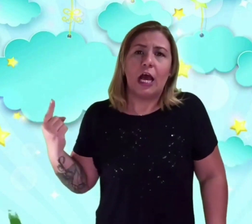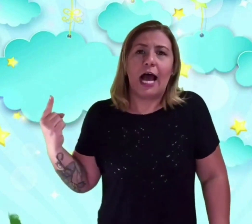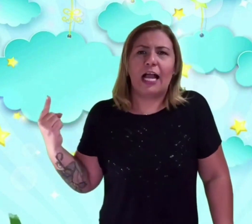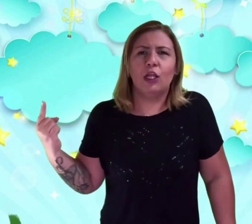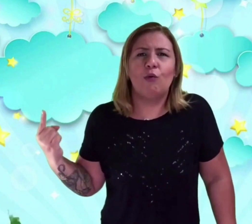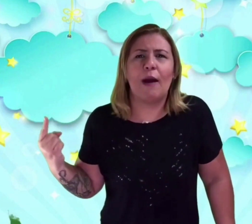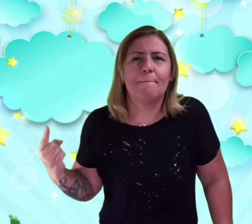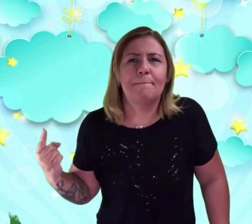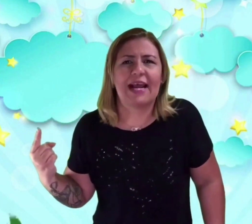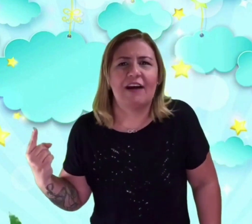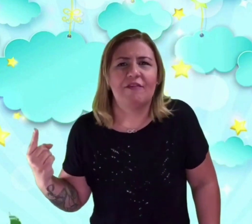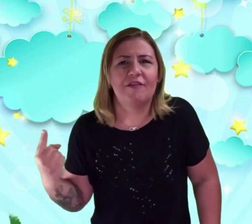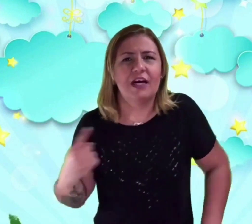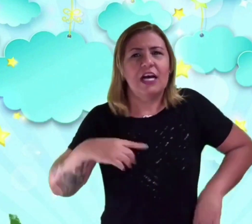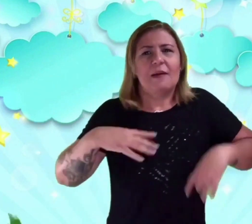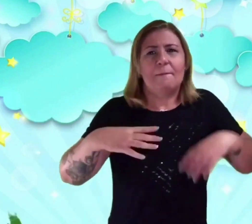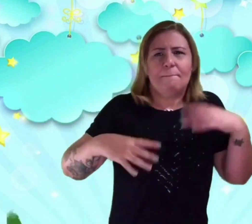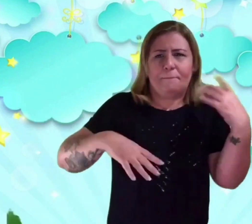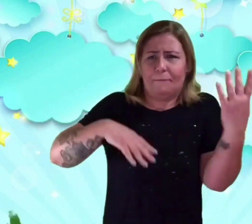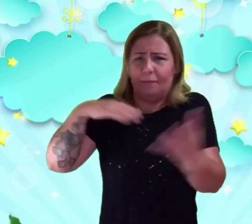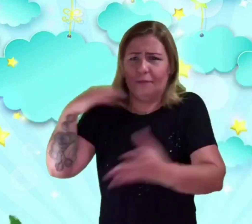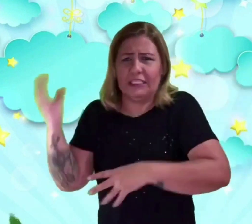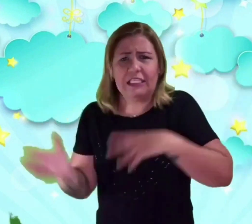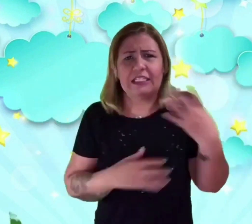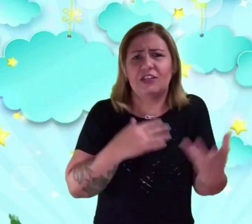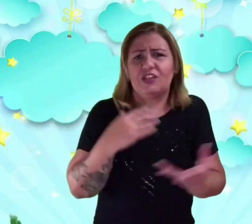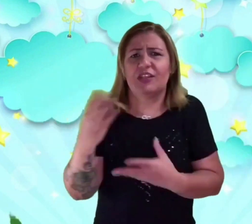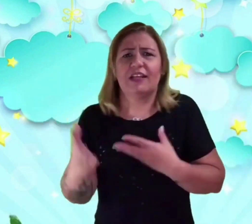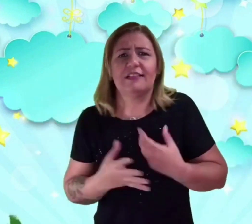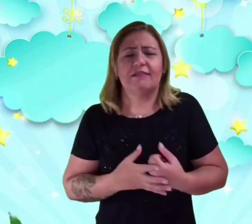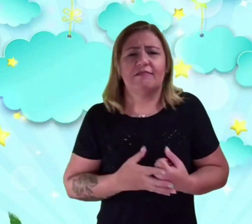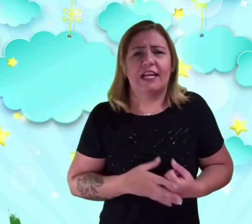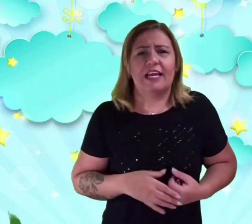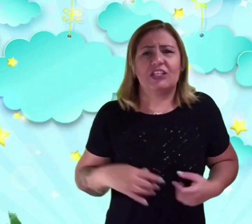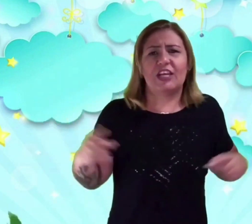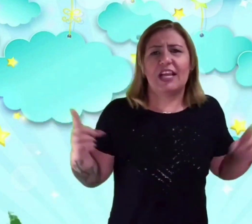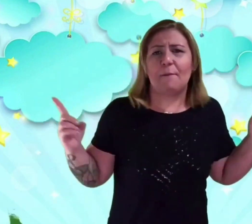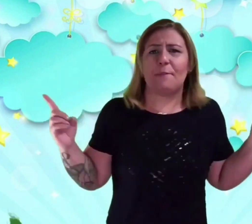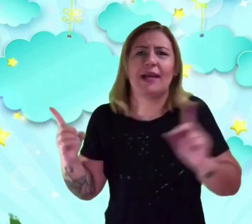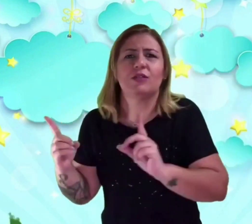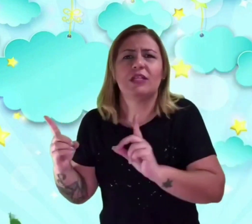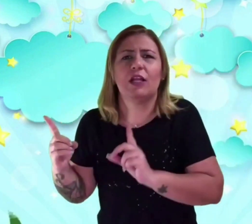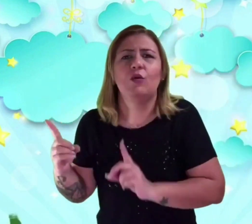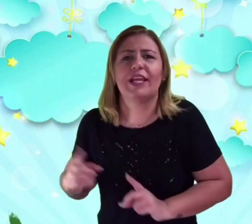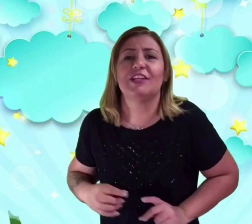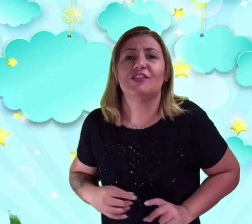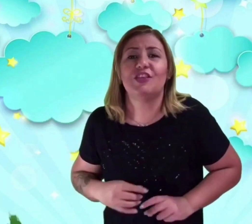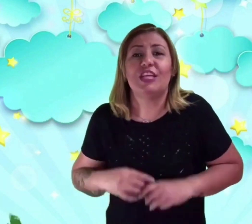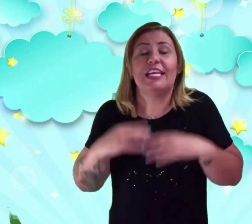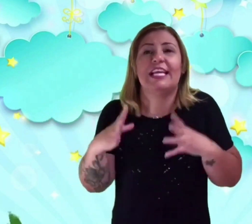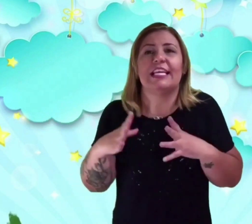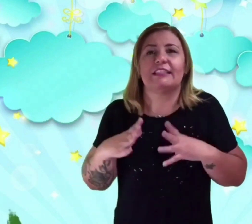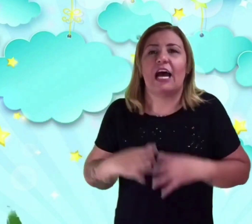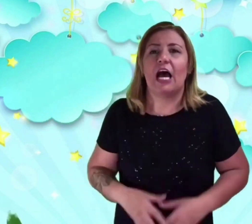A lua brava, mandando as estrelas entrarem, chega perto da lua quietinha e grita.